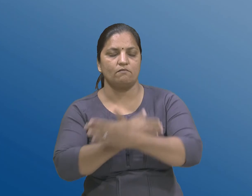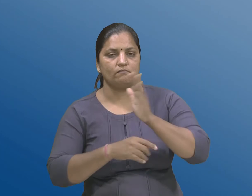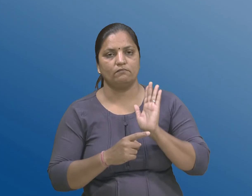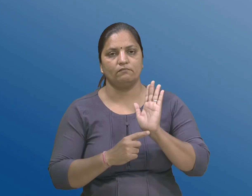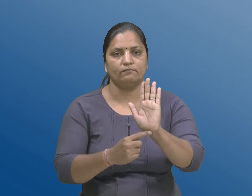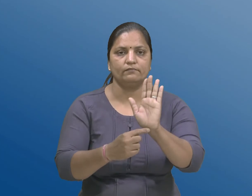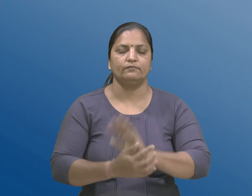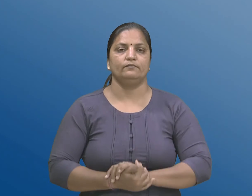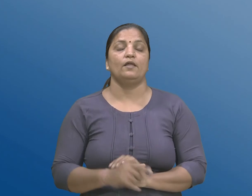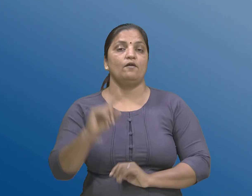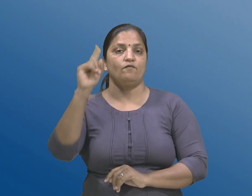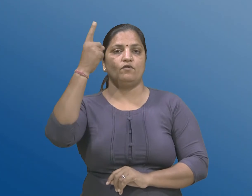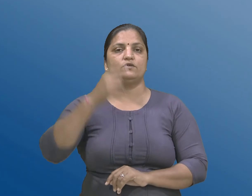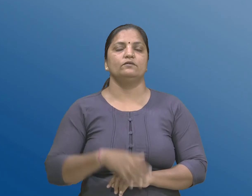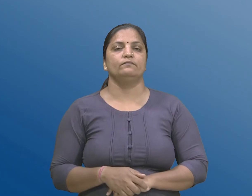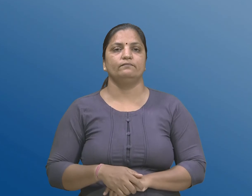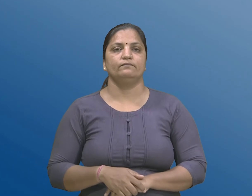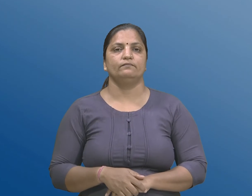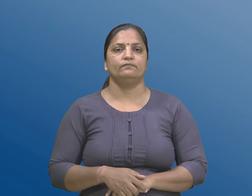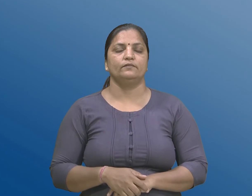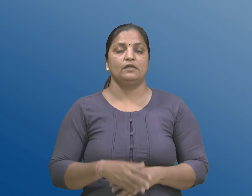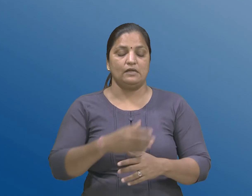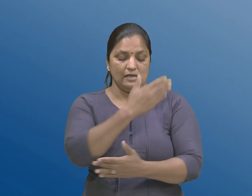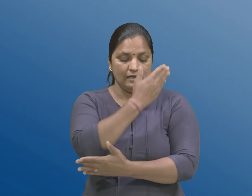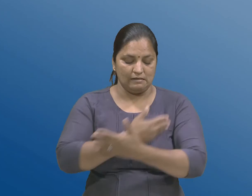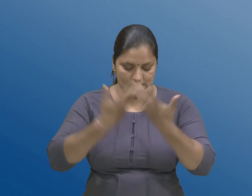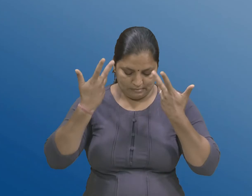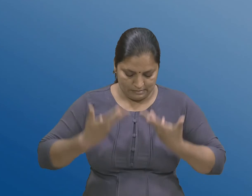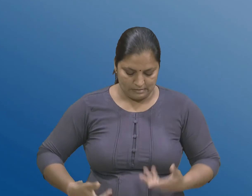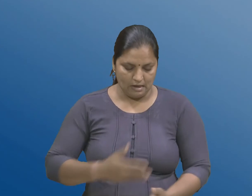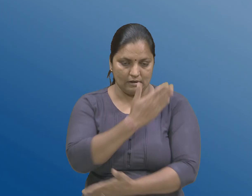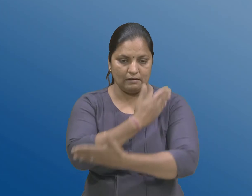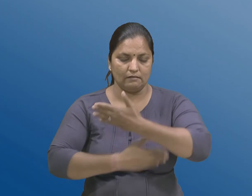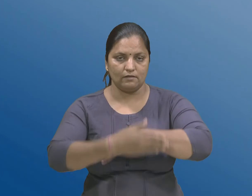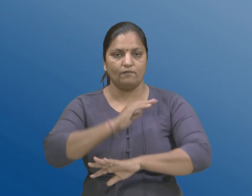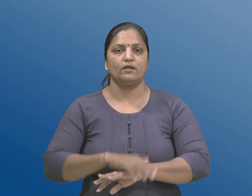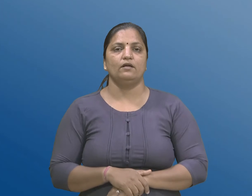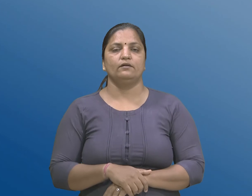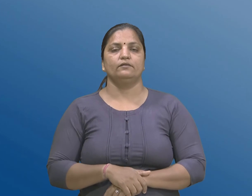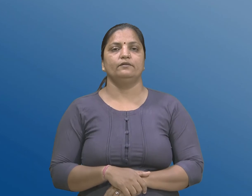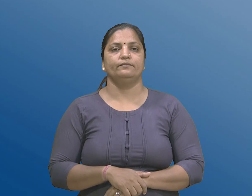पेल्लू, शारेडिक विकलांगता, A,